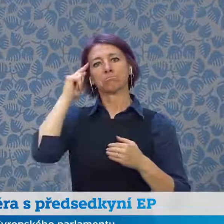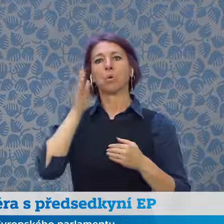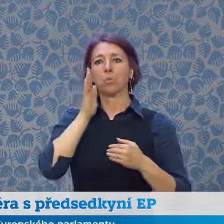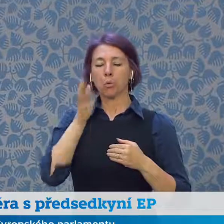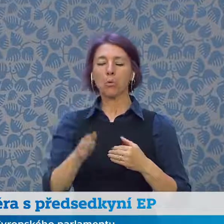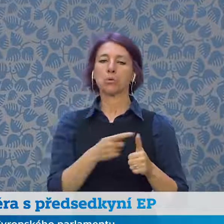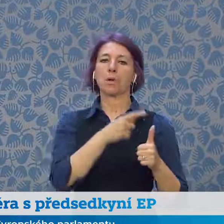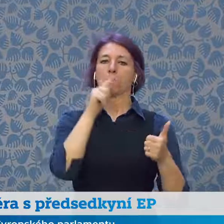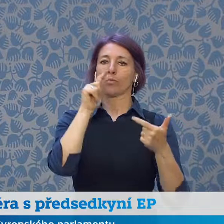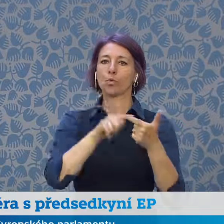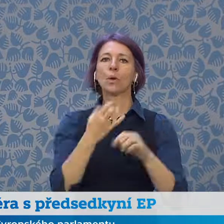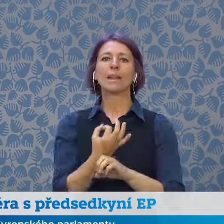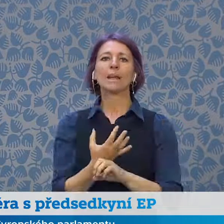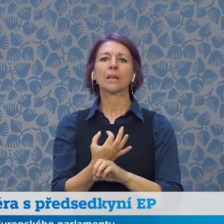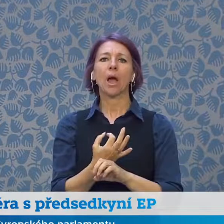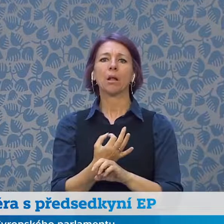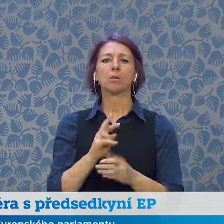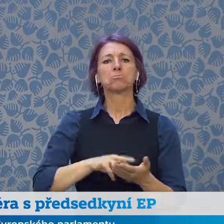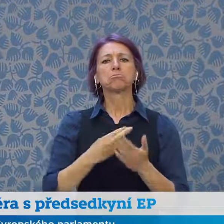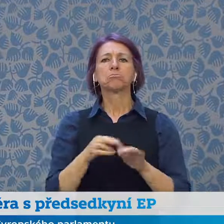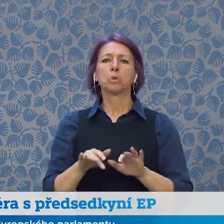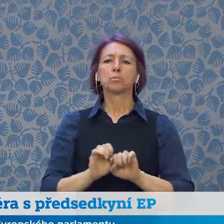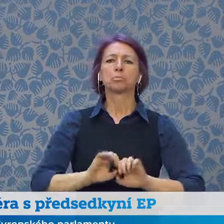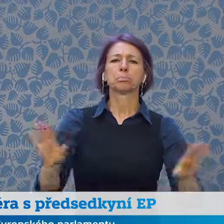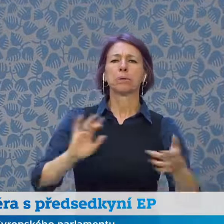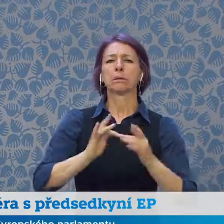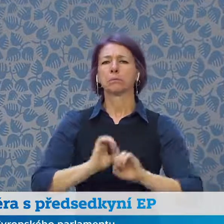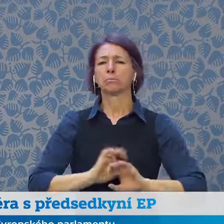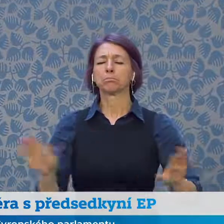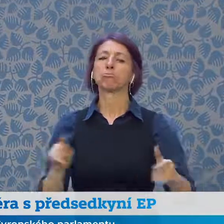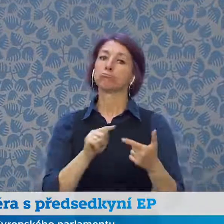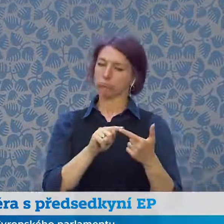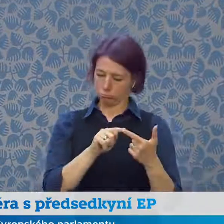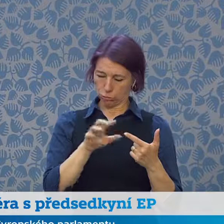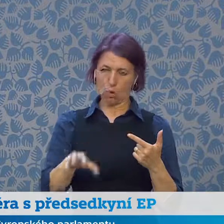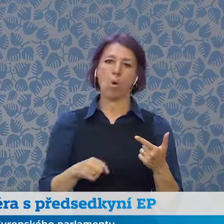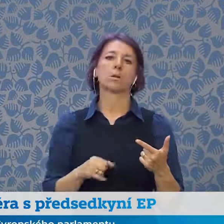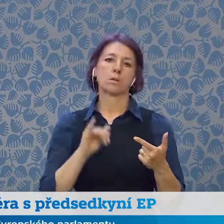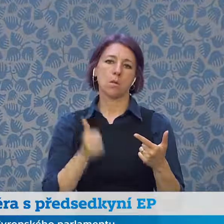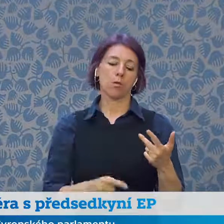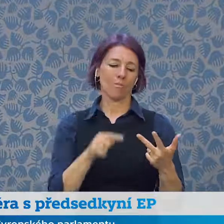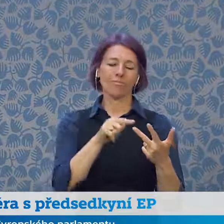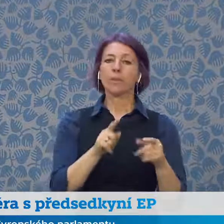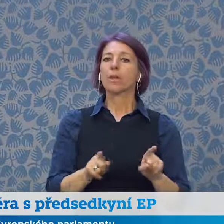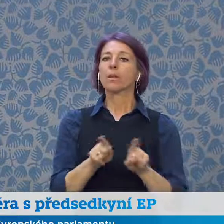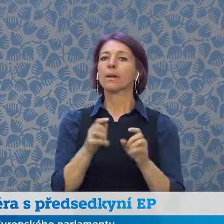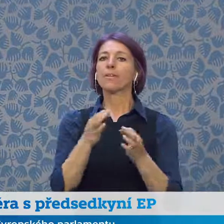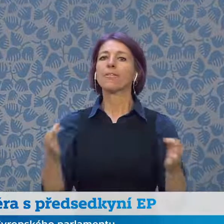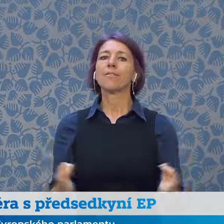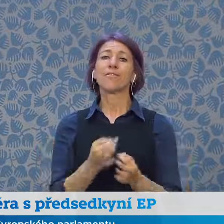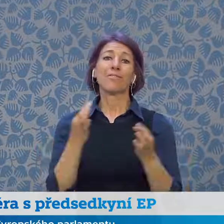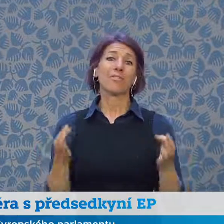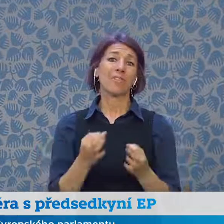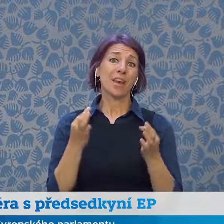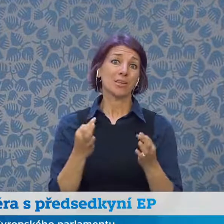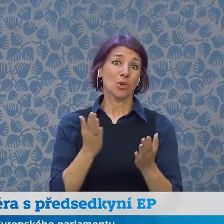digitální transformaci, nebo budeme hovořit o tom, jak zareagujeme na akt